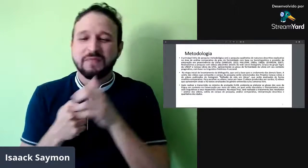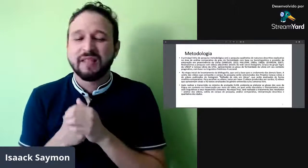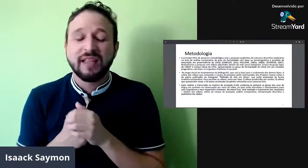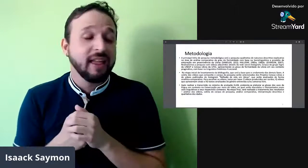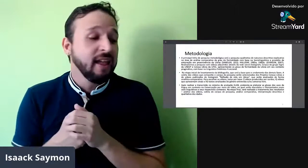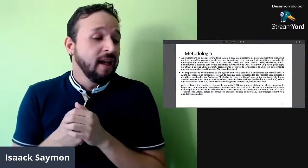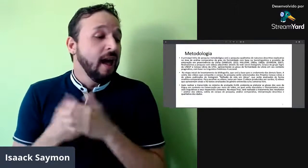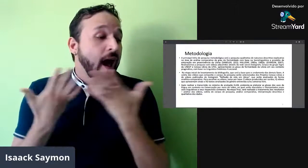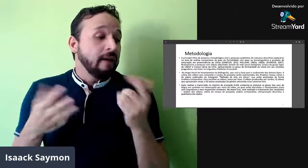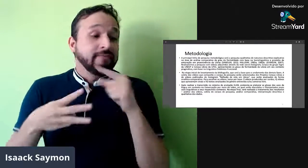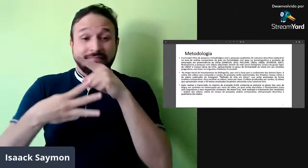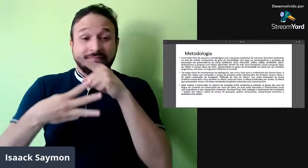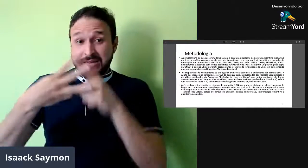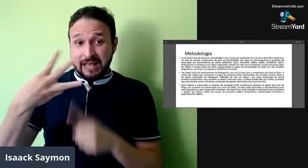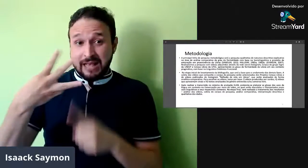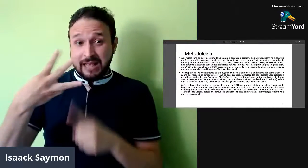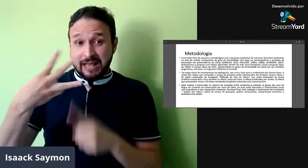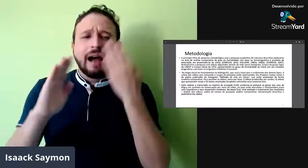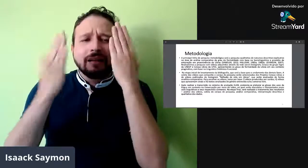Ele falou tudo bem, tá ótimo. Tá acabando.